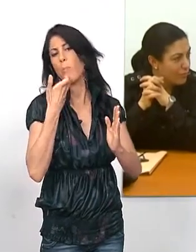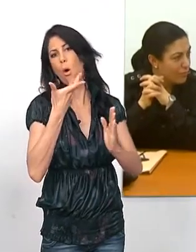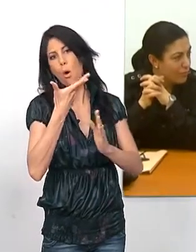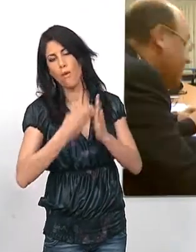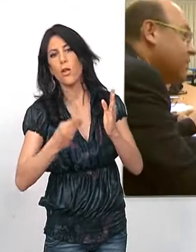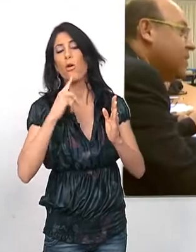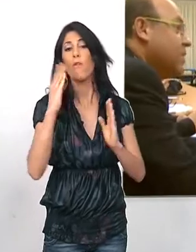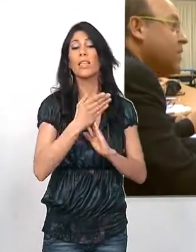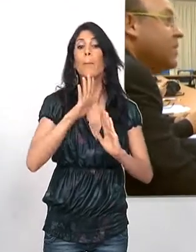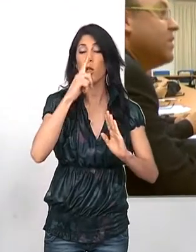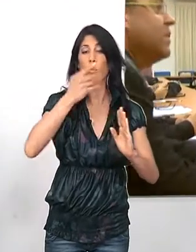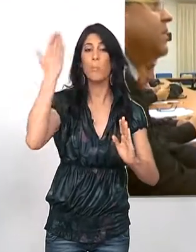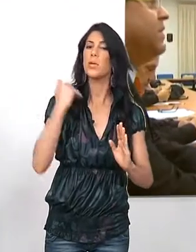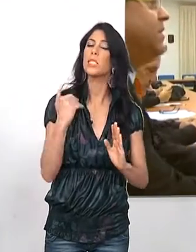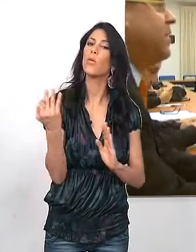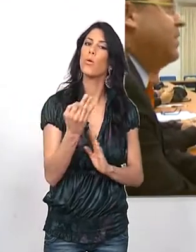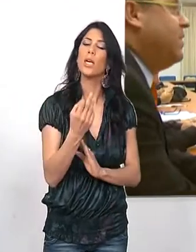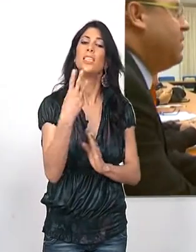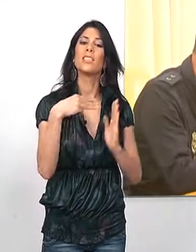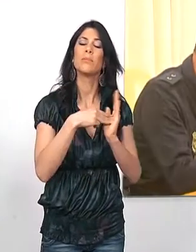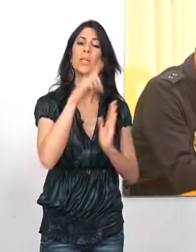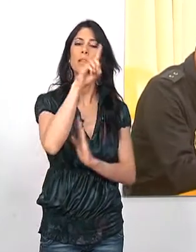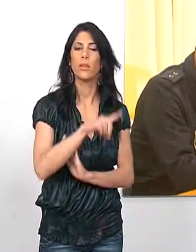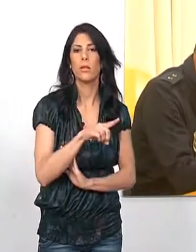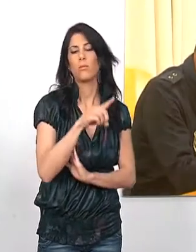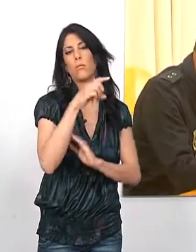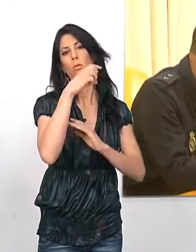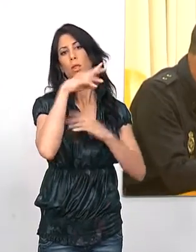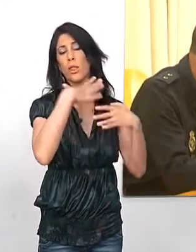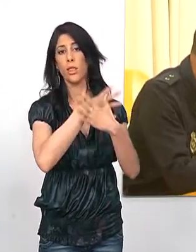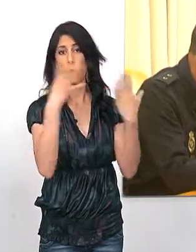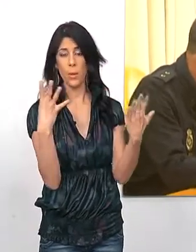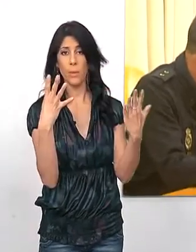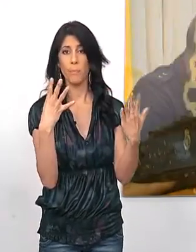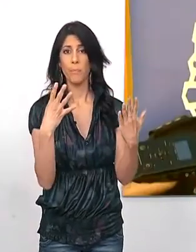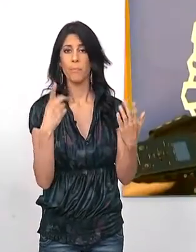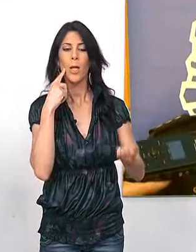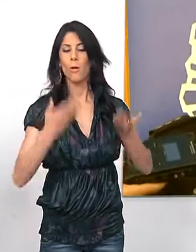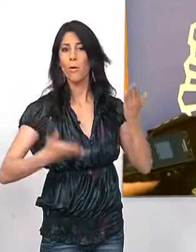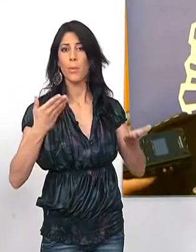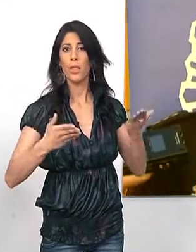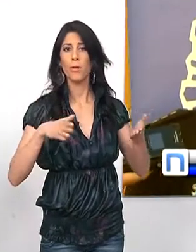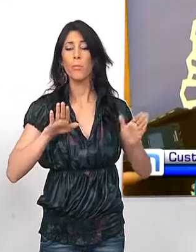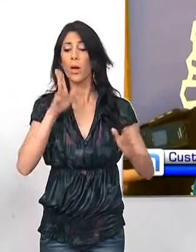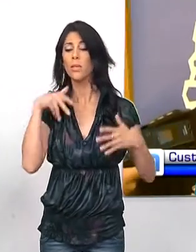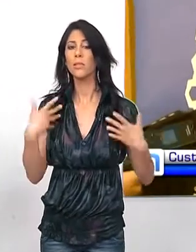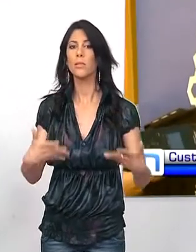y faltas, mientras que en el año pasado se produjeron 3.419. Bueno, hasta lo que podemos precisar,